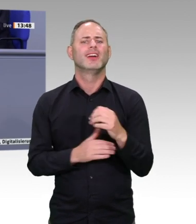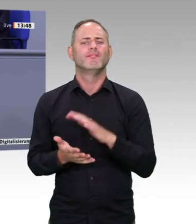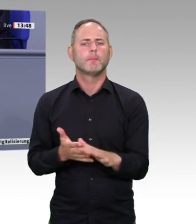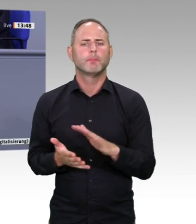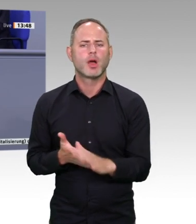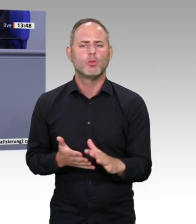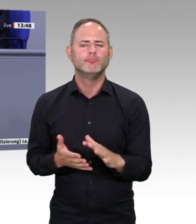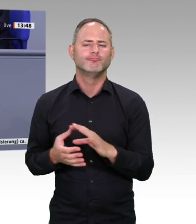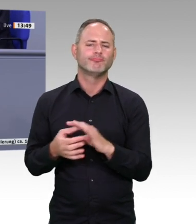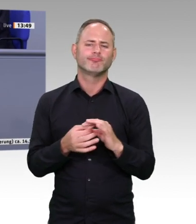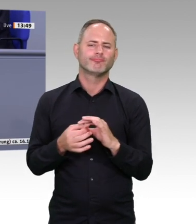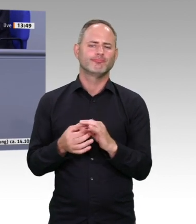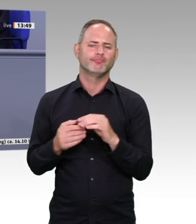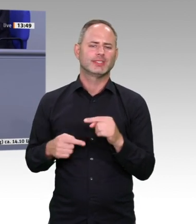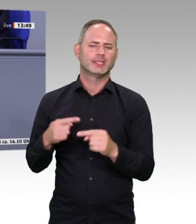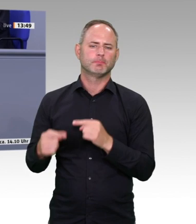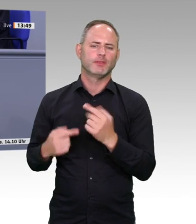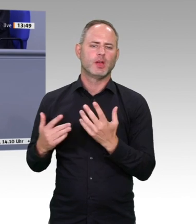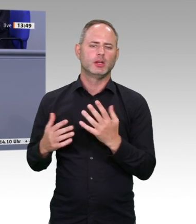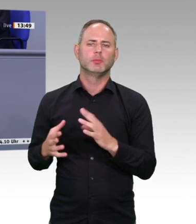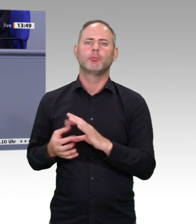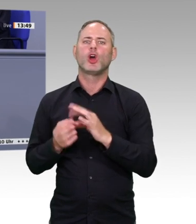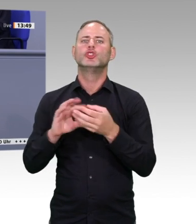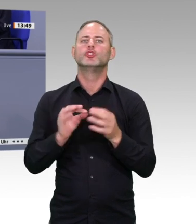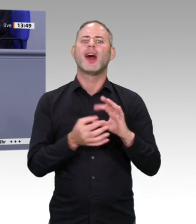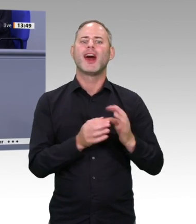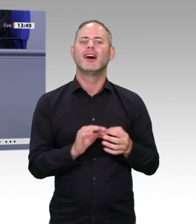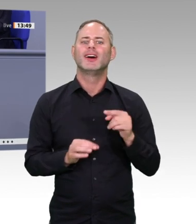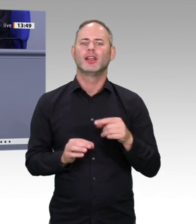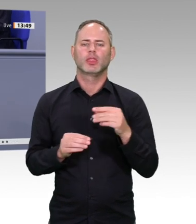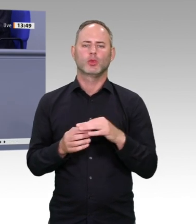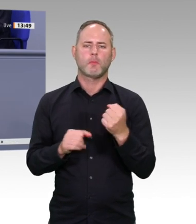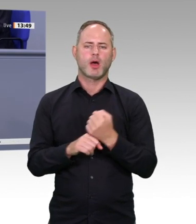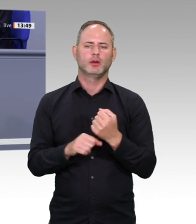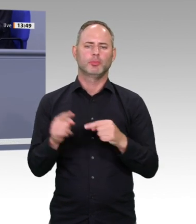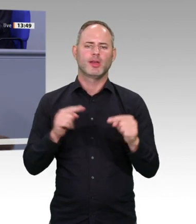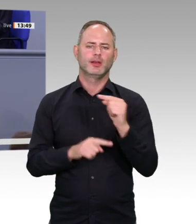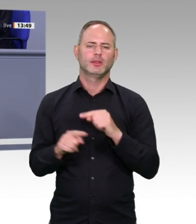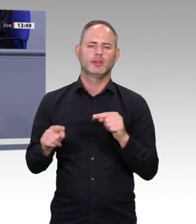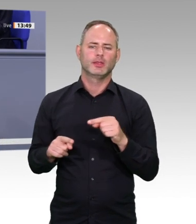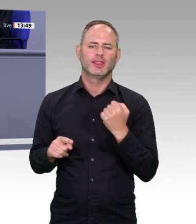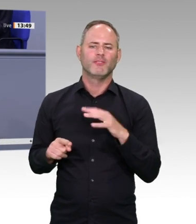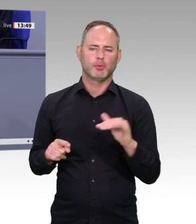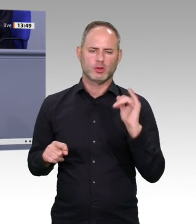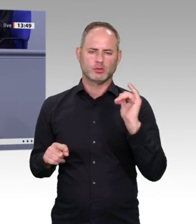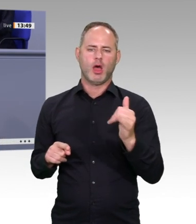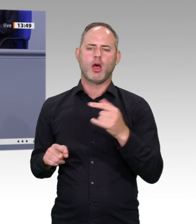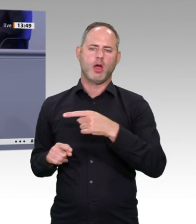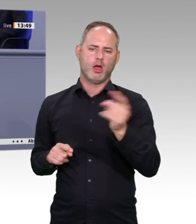Denn während in diesem Haus, und es kam ja bei den Vorrednern raus, das Internet jetzt so langsam akzeptiert ist und mutige Pioniere sogar über Digitalisierung